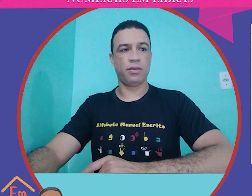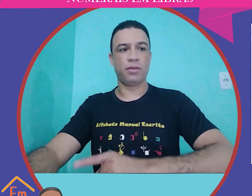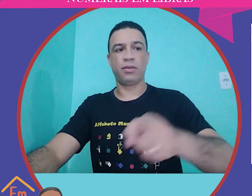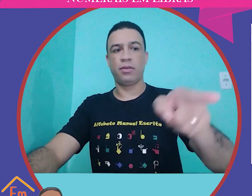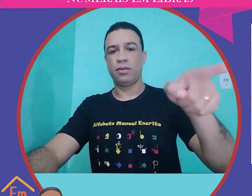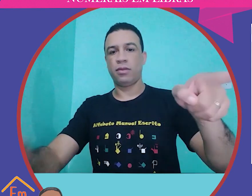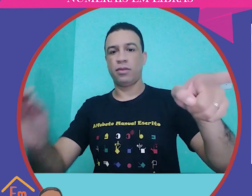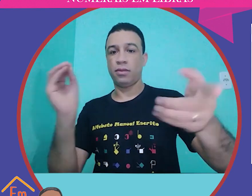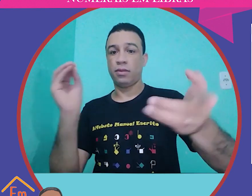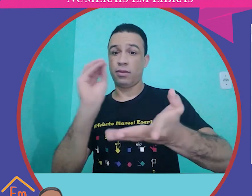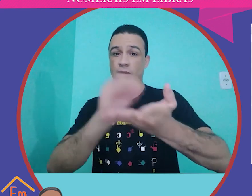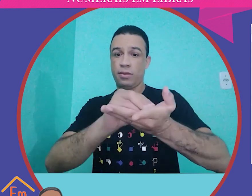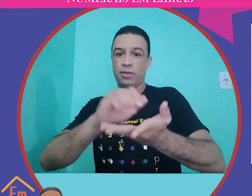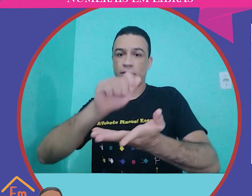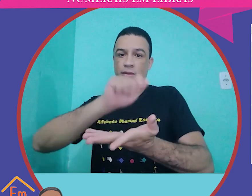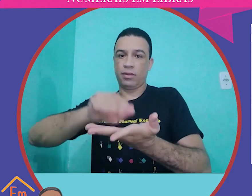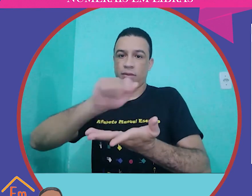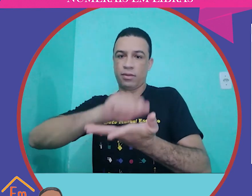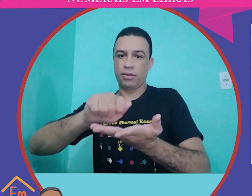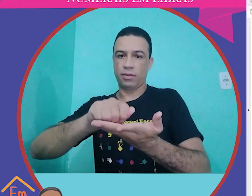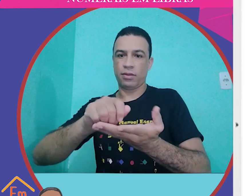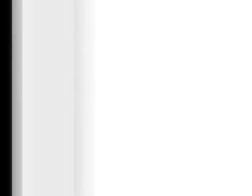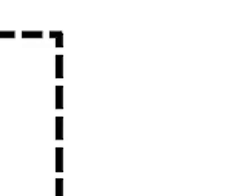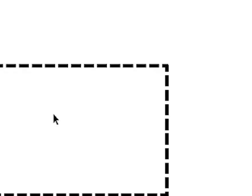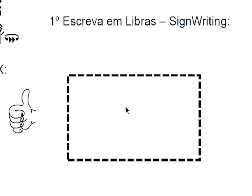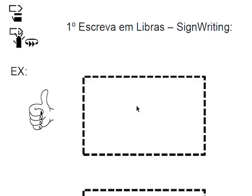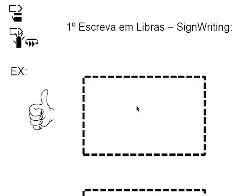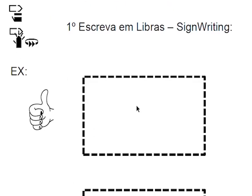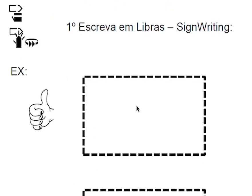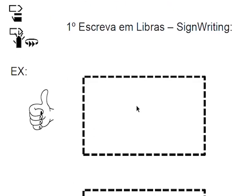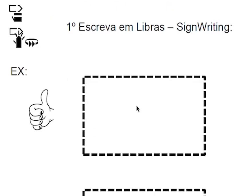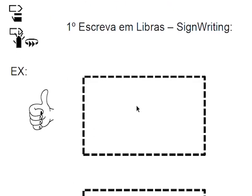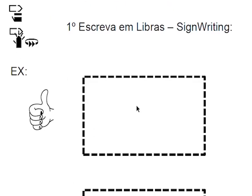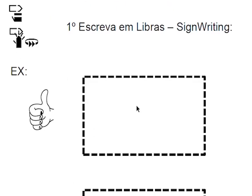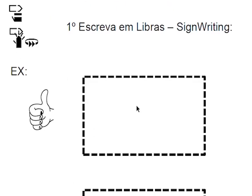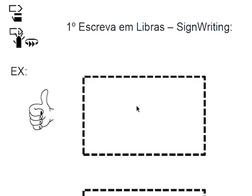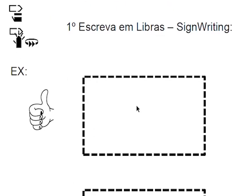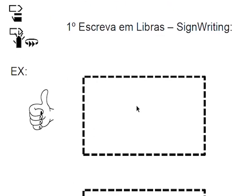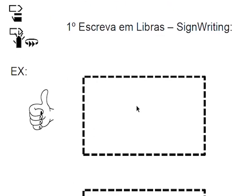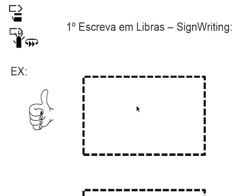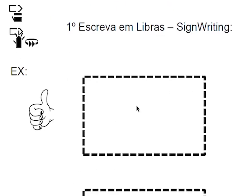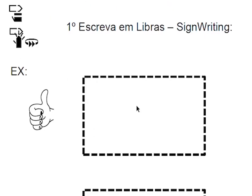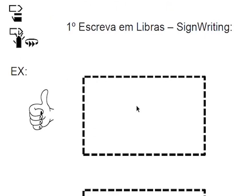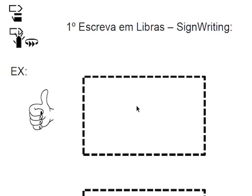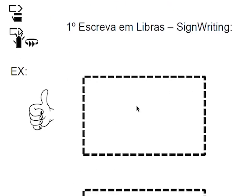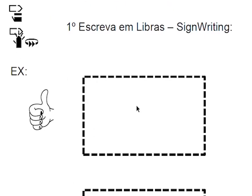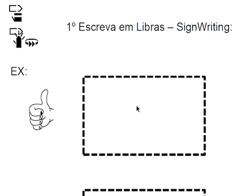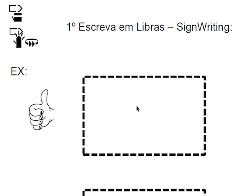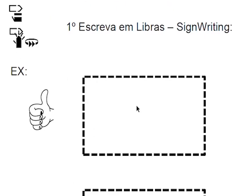Viram? Vocês vão colocar aqui nesse quadro. Escrever. Então, vocês vão colocar aqui nesse quadro.